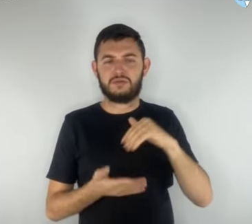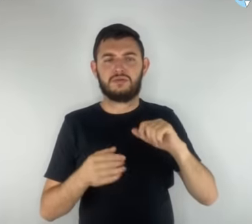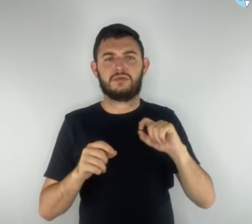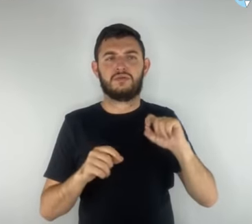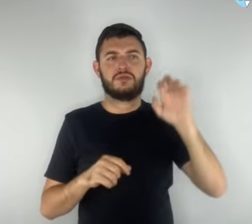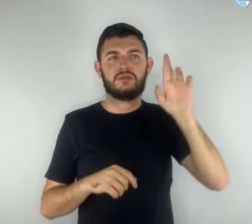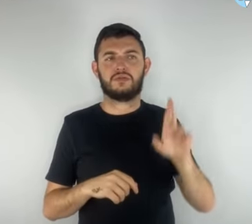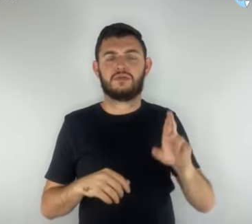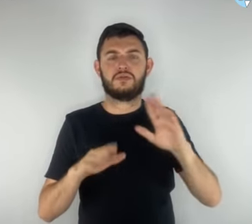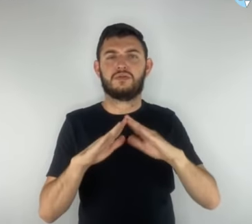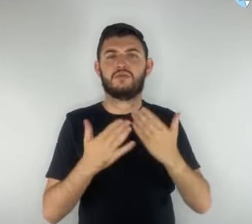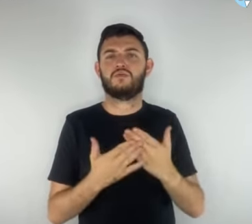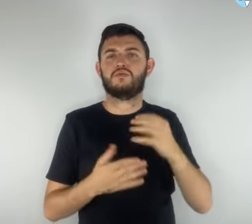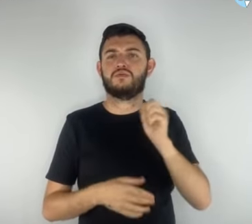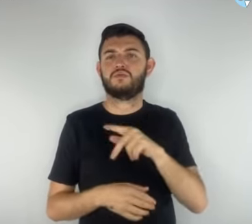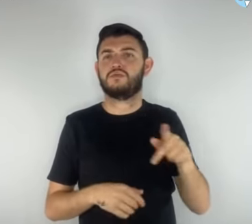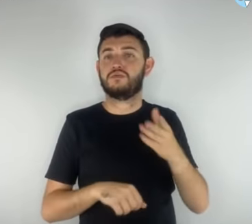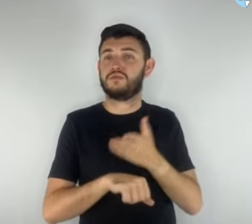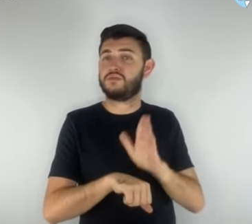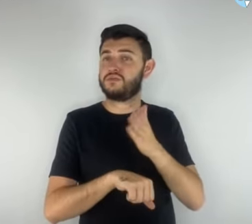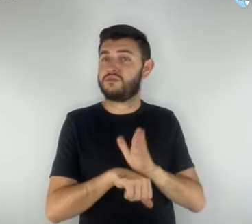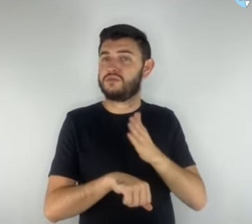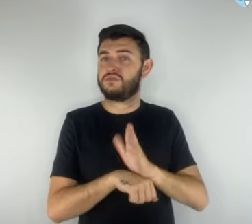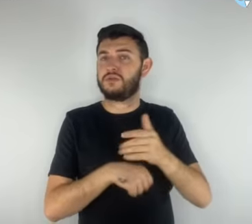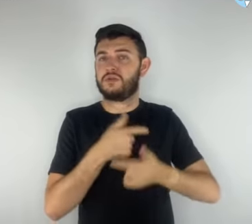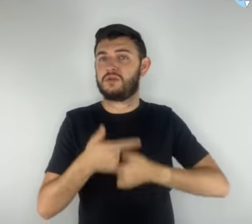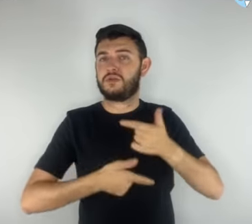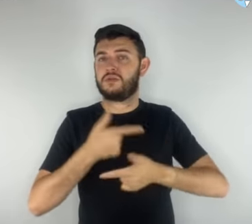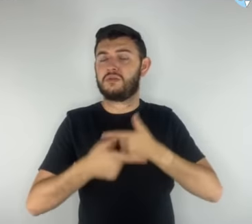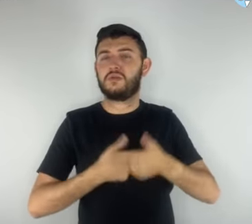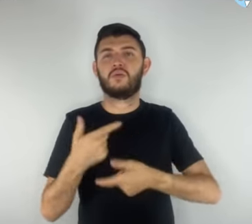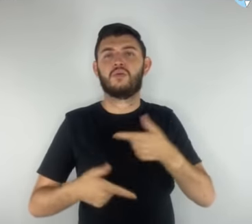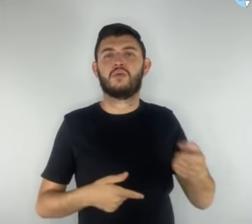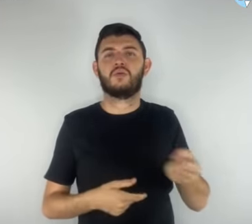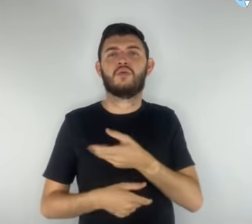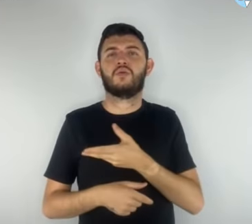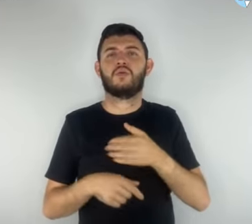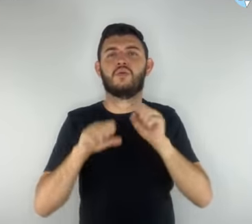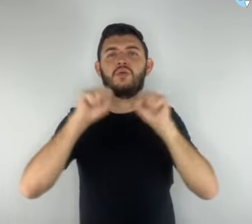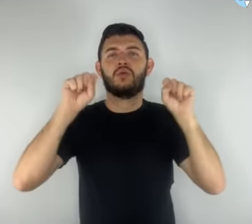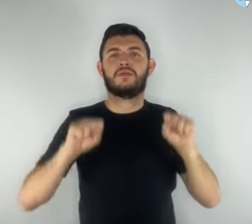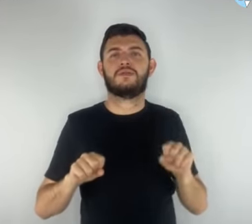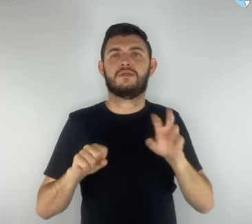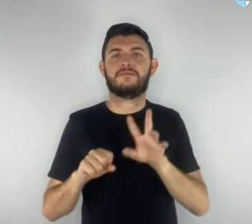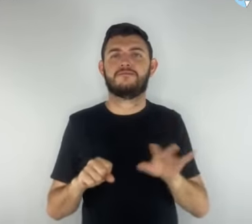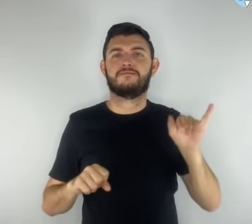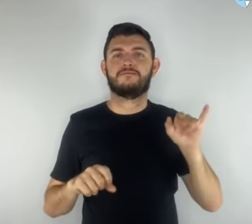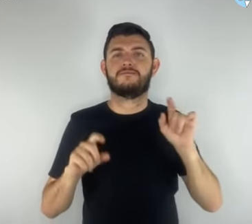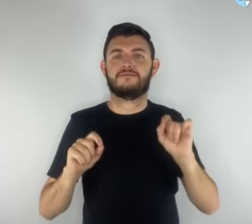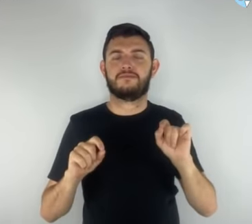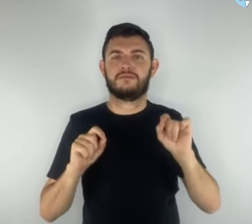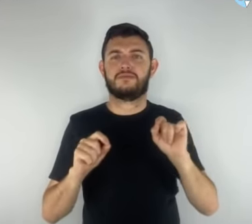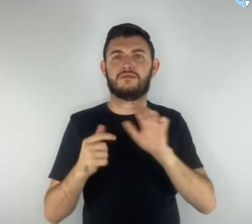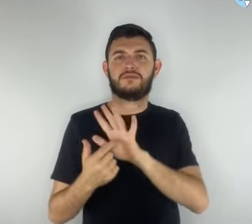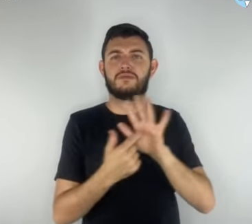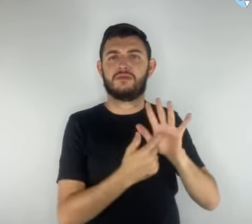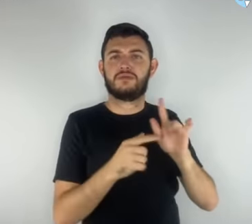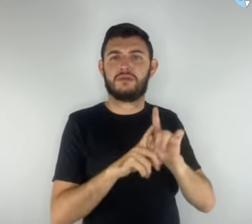estão sendo treinados para trabalhar no novo sistema, que também trata de normalização dos